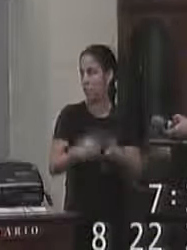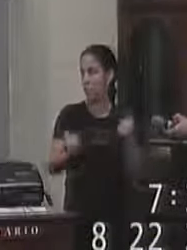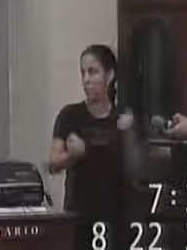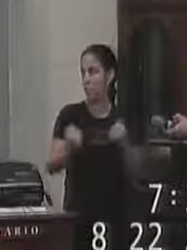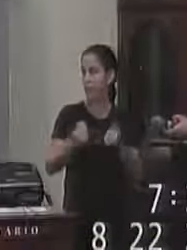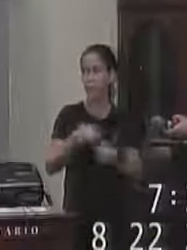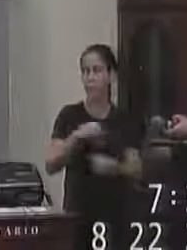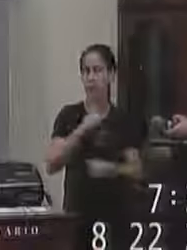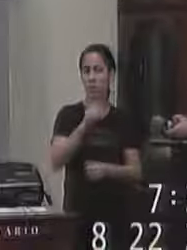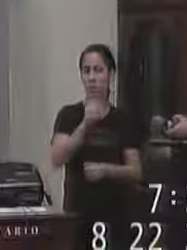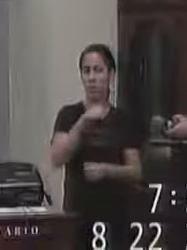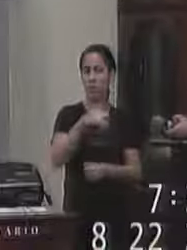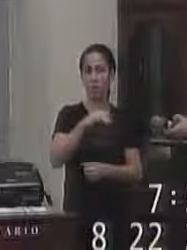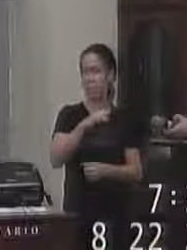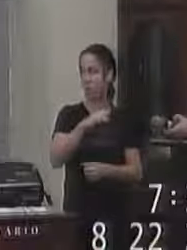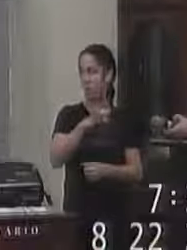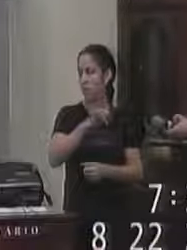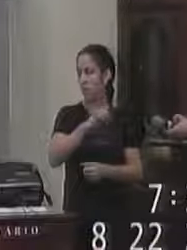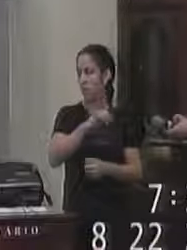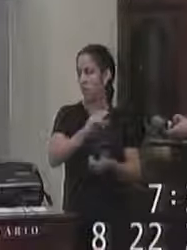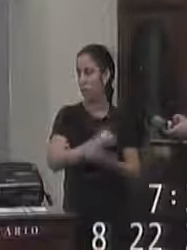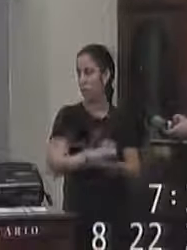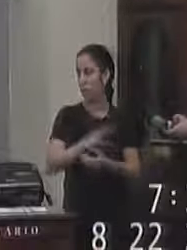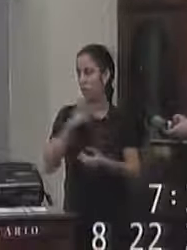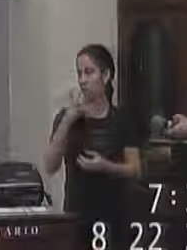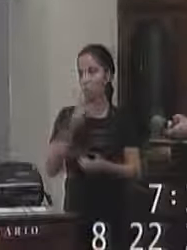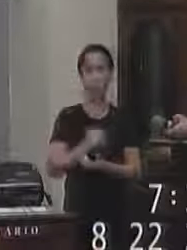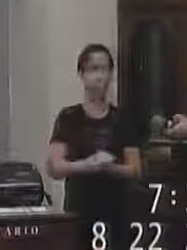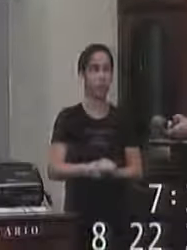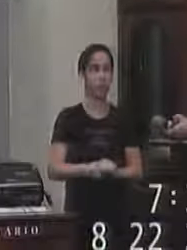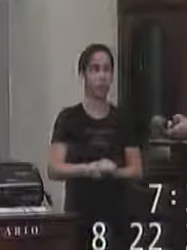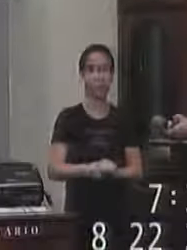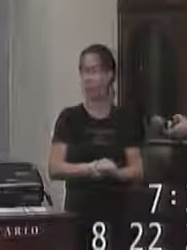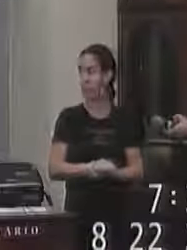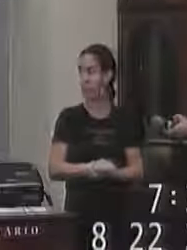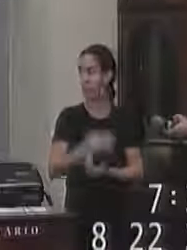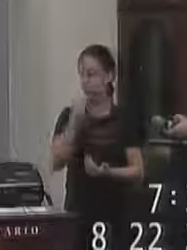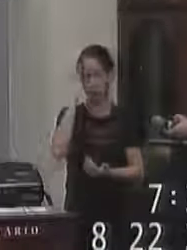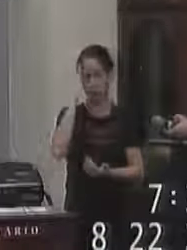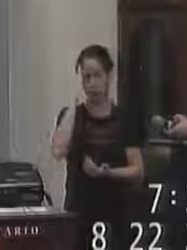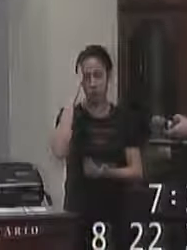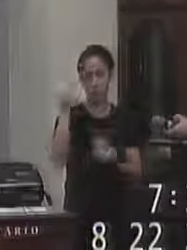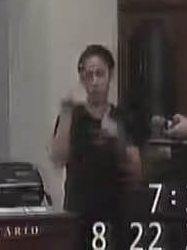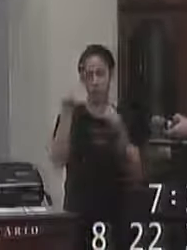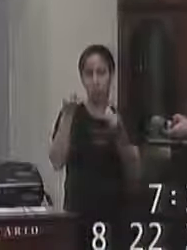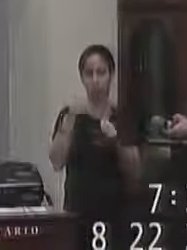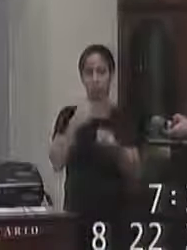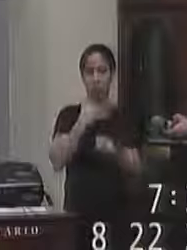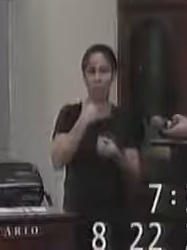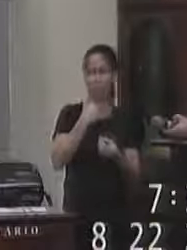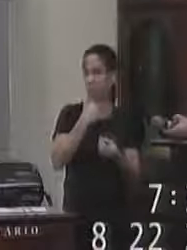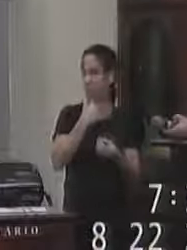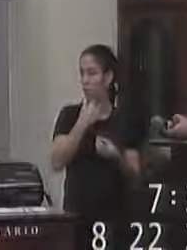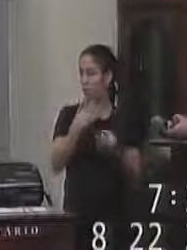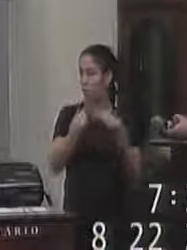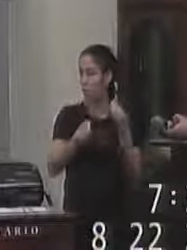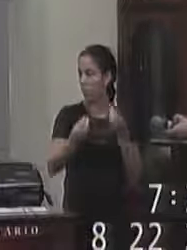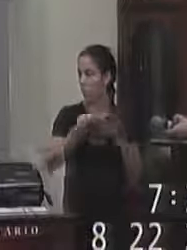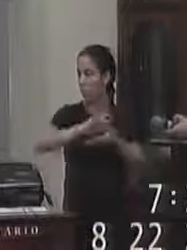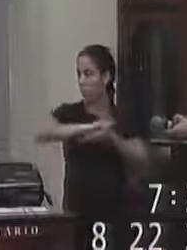leis ambientais as leis enfim no todo a consciência do não ao feminicídio